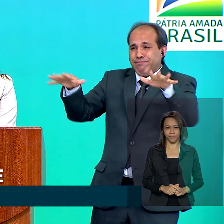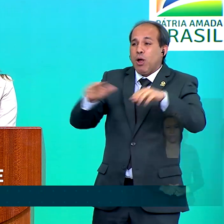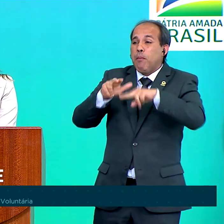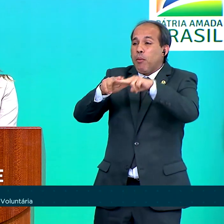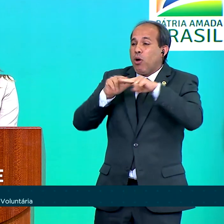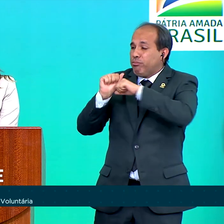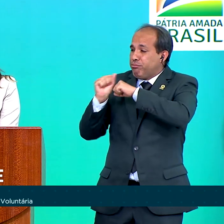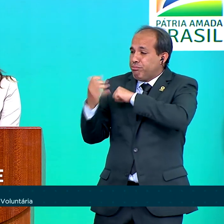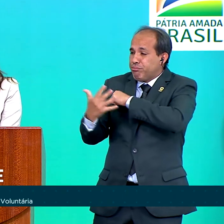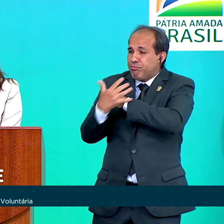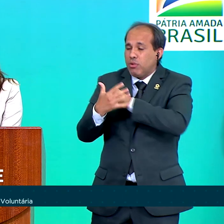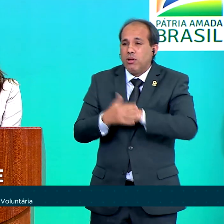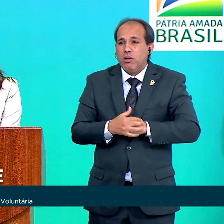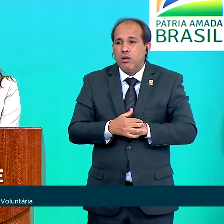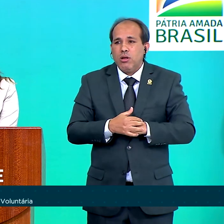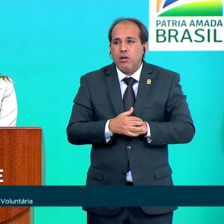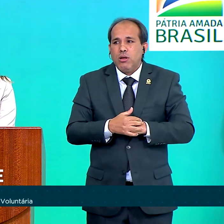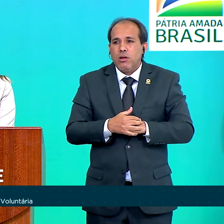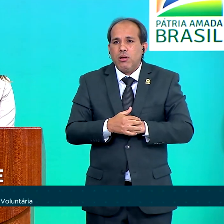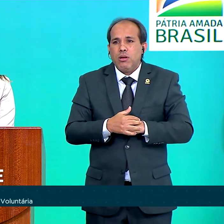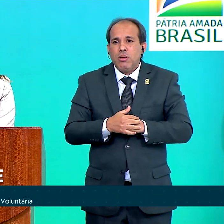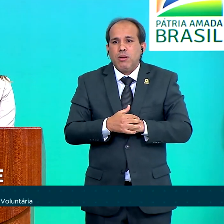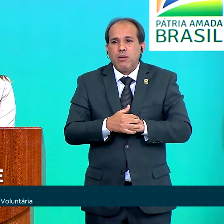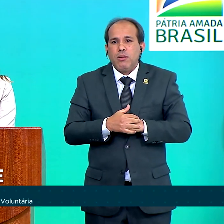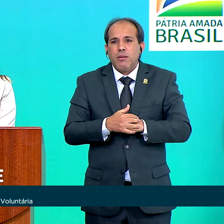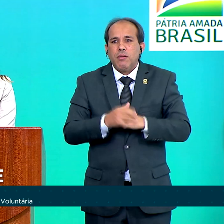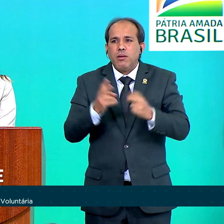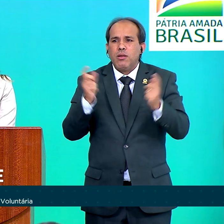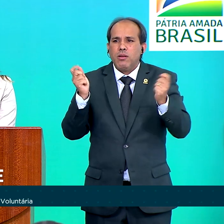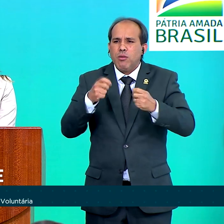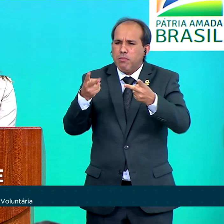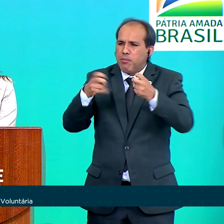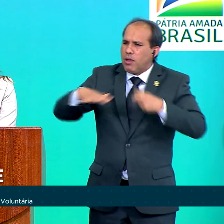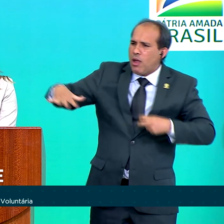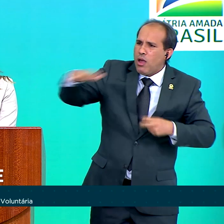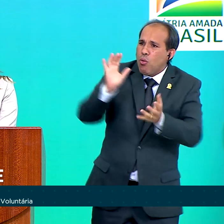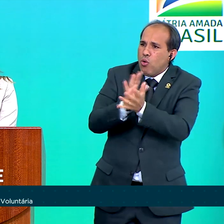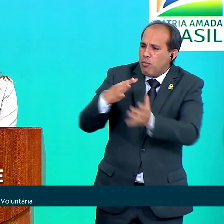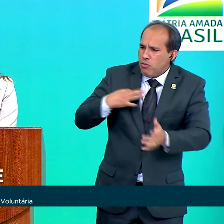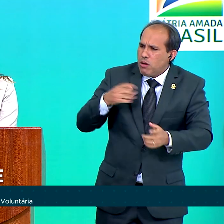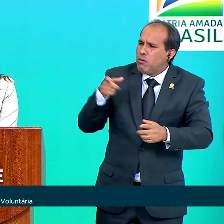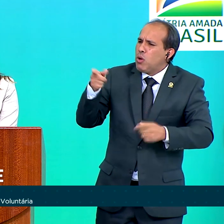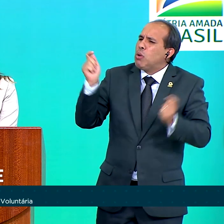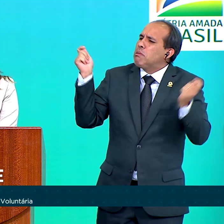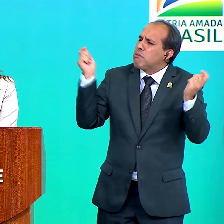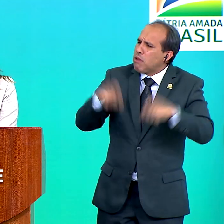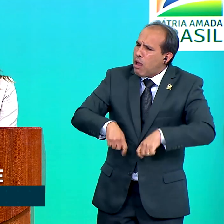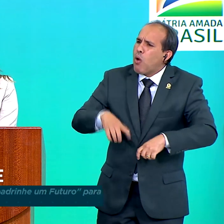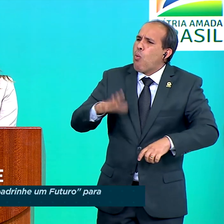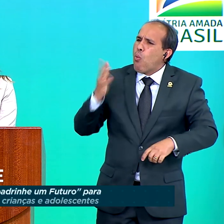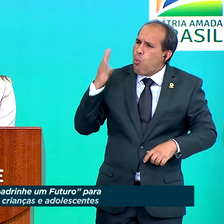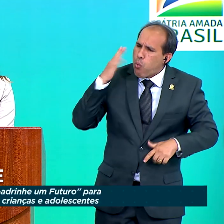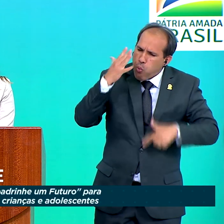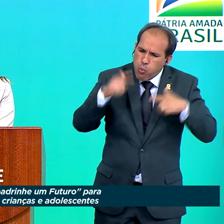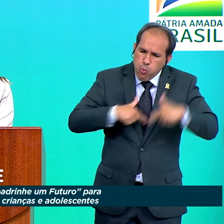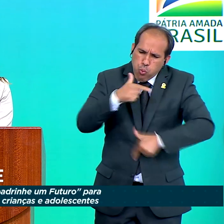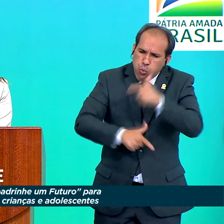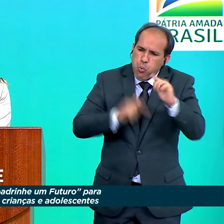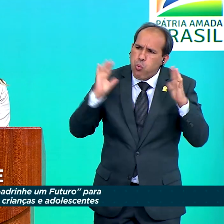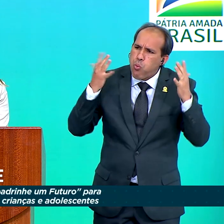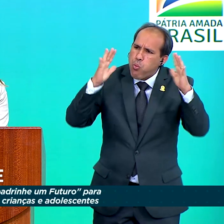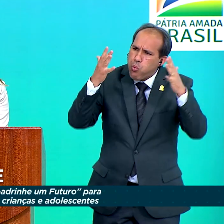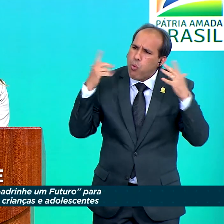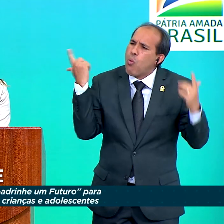revelou a resiliência dos voluntários e o que são capazes de realizar. Estamos